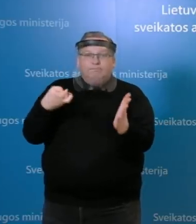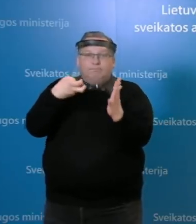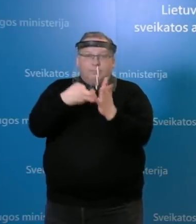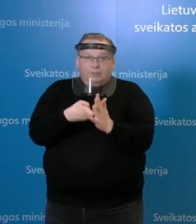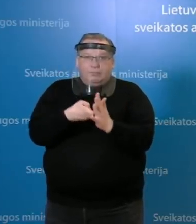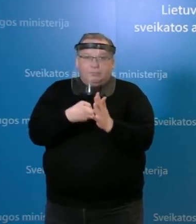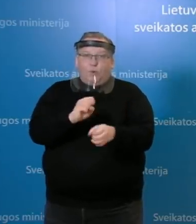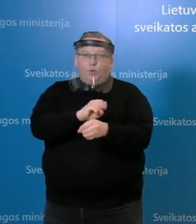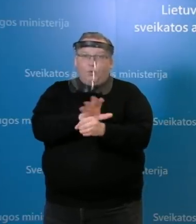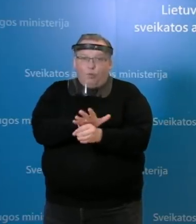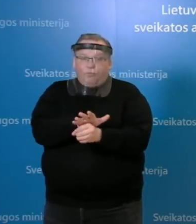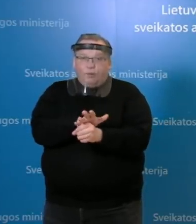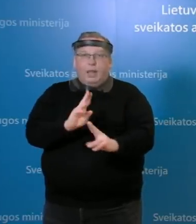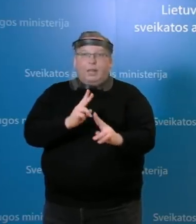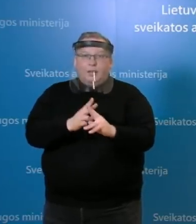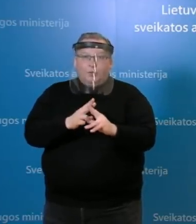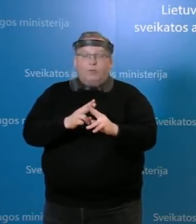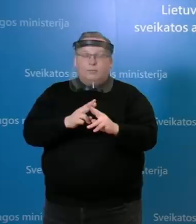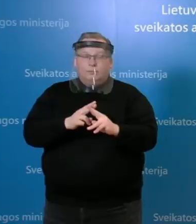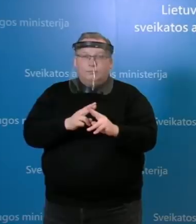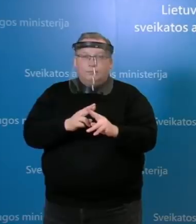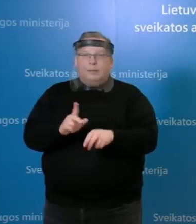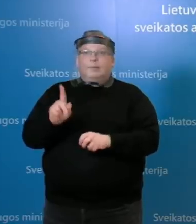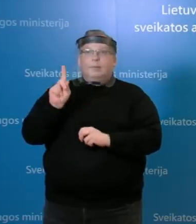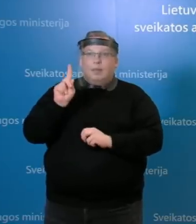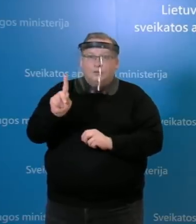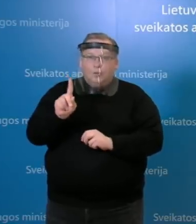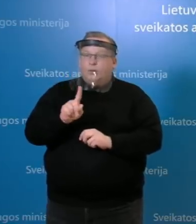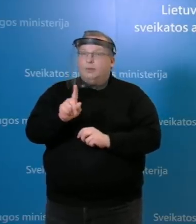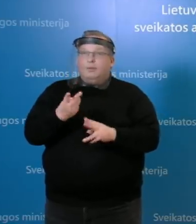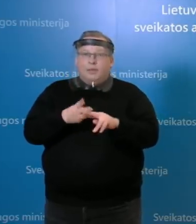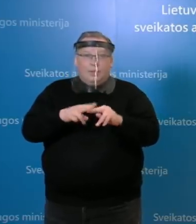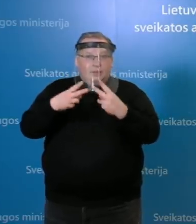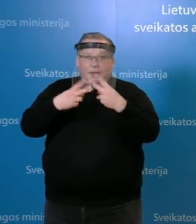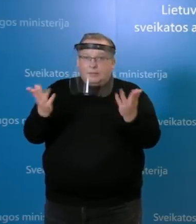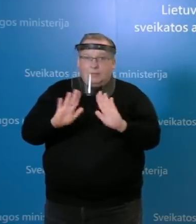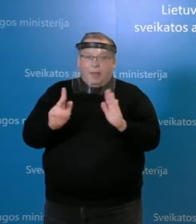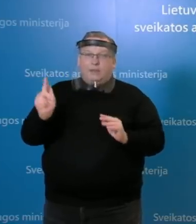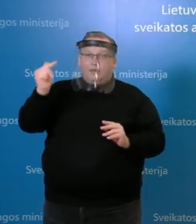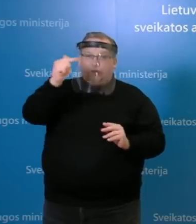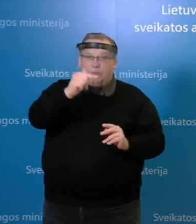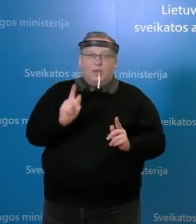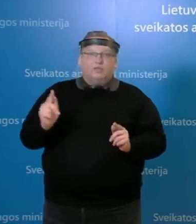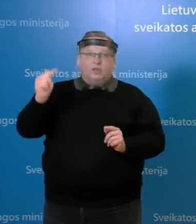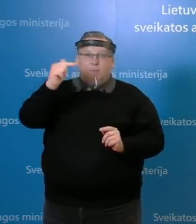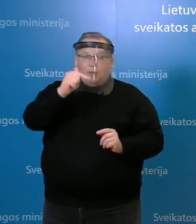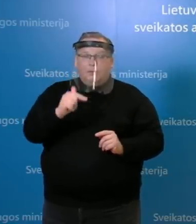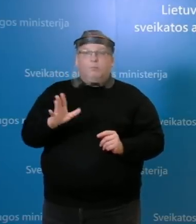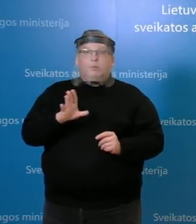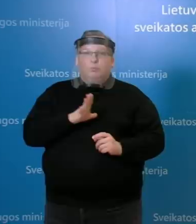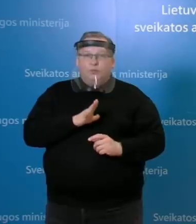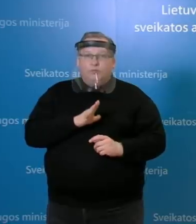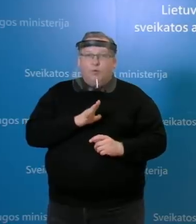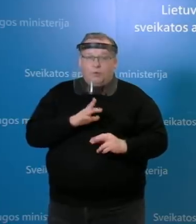COVID-19 ligos atvejais, tiesiog tai neatsispindėjo žemėl apie jadėje, bet galbūt įvyko